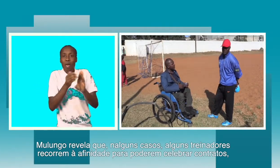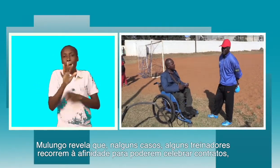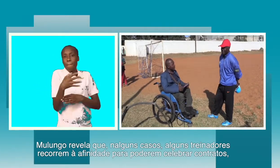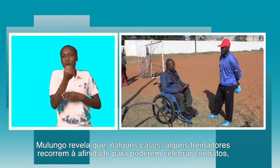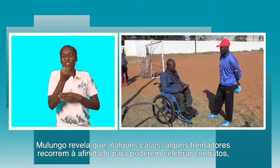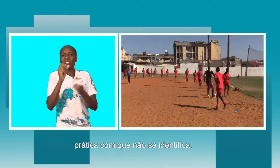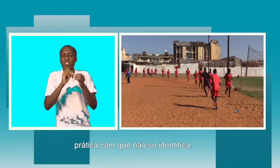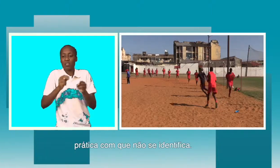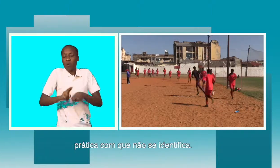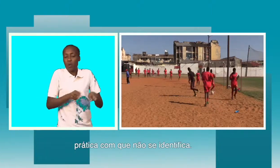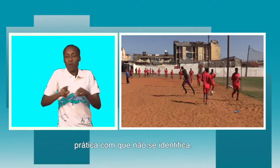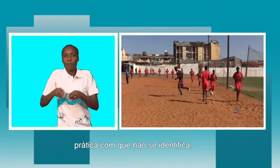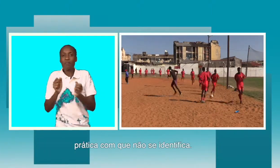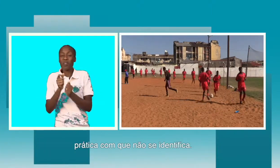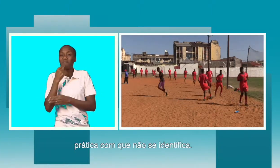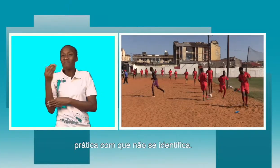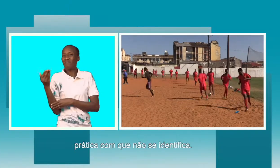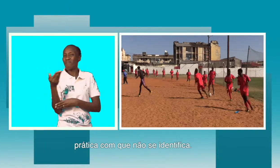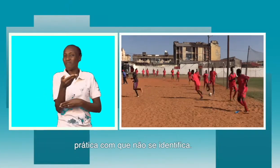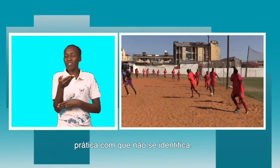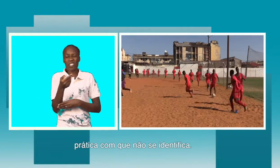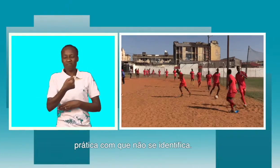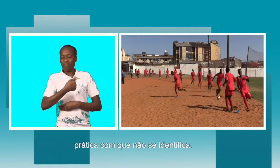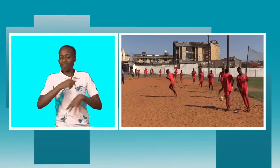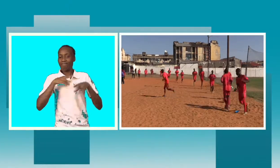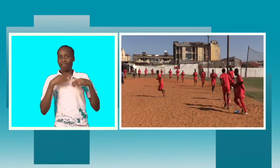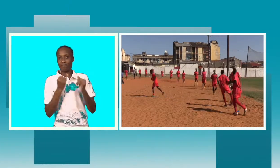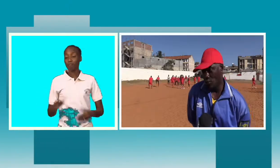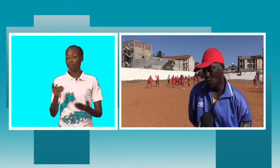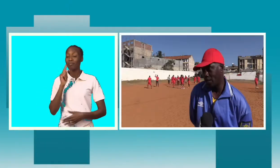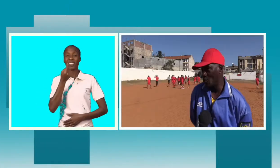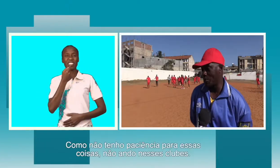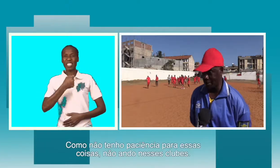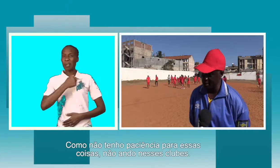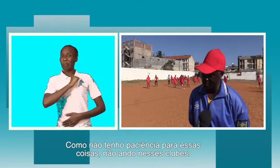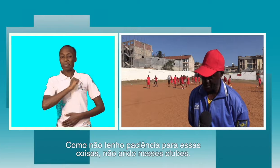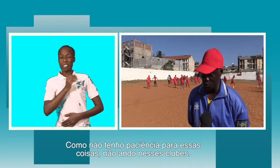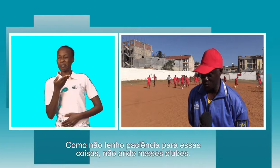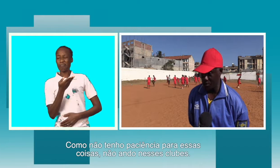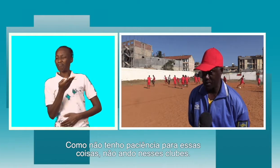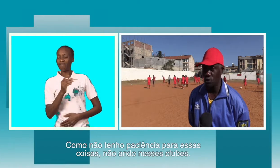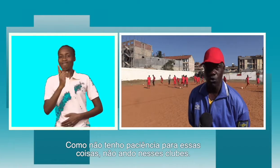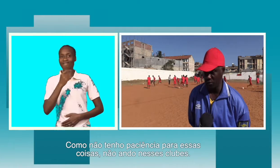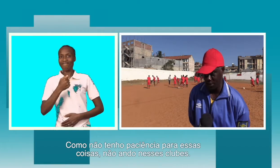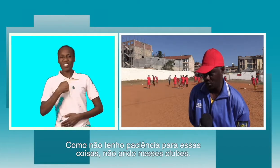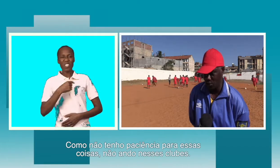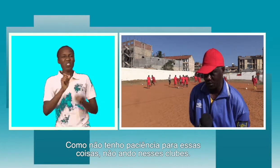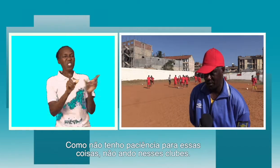contratos, prática com que não se identifica. Não tenho paciência para essas coisas, não ando nesses clubes.